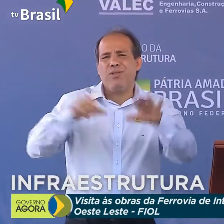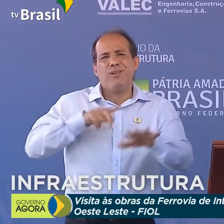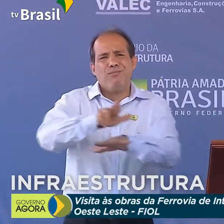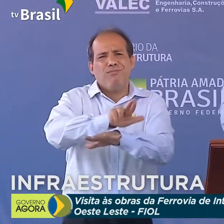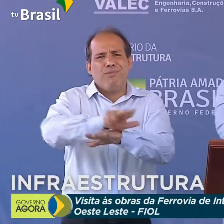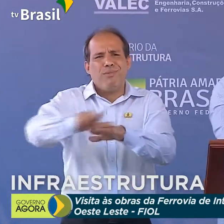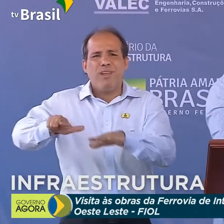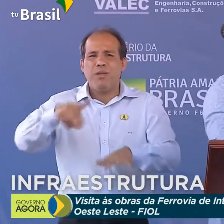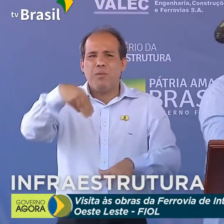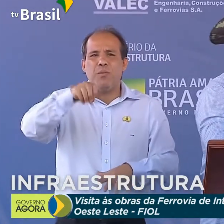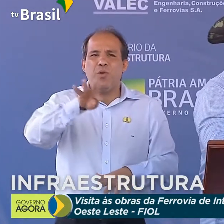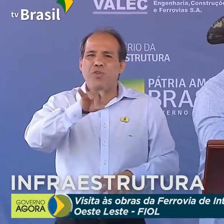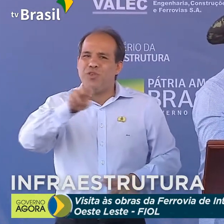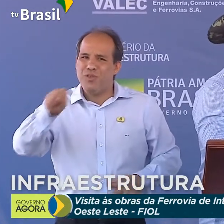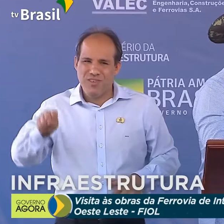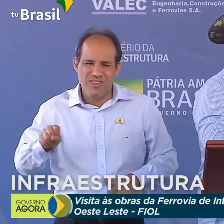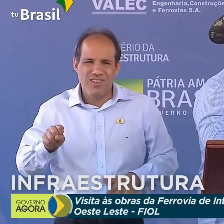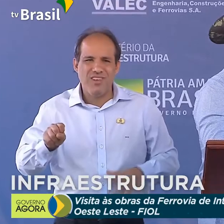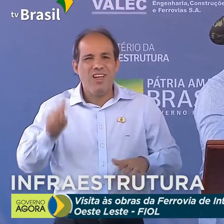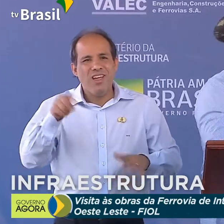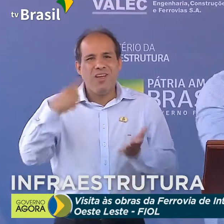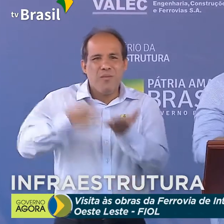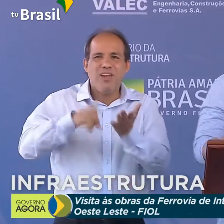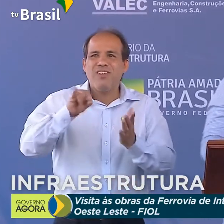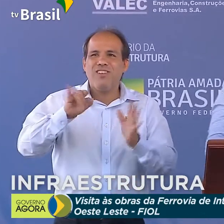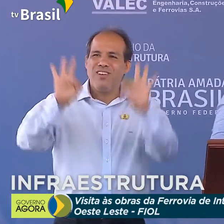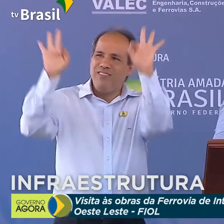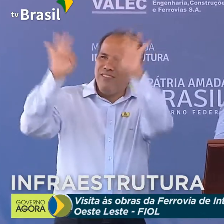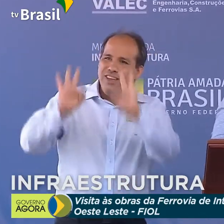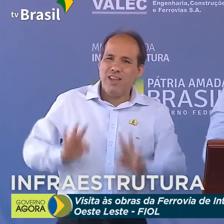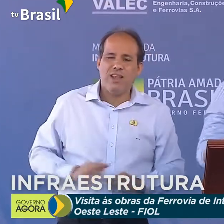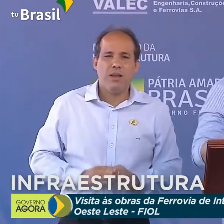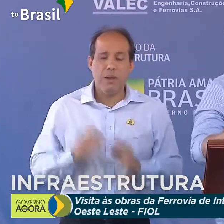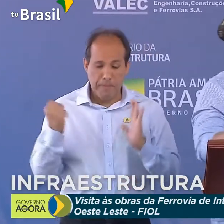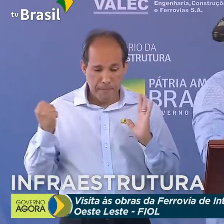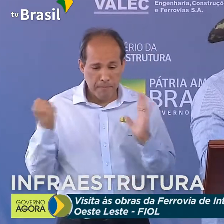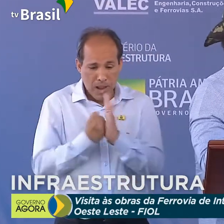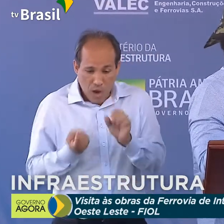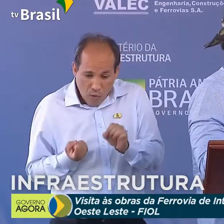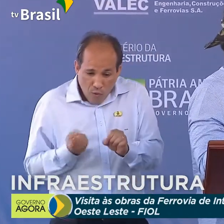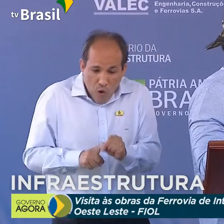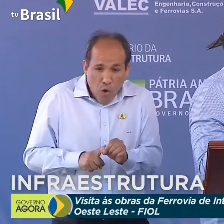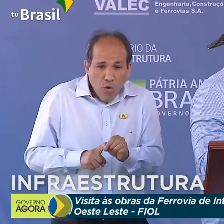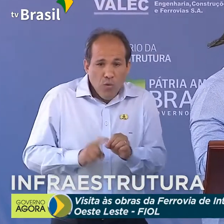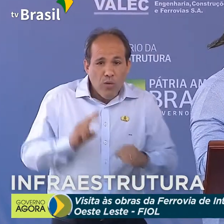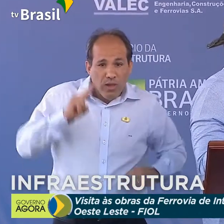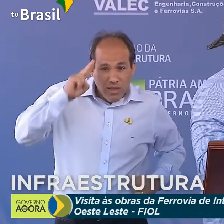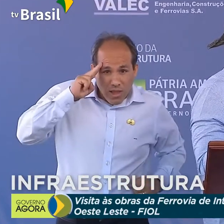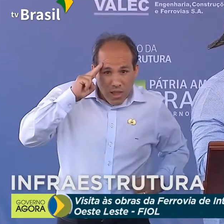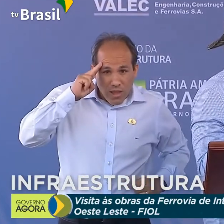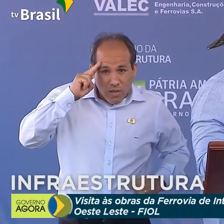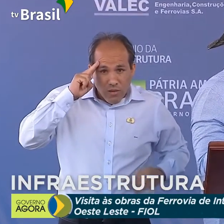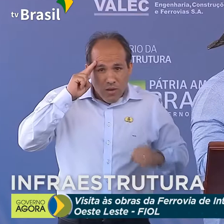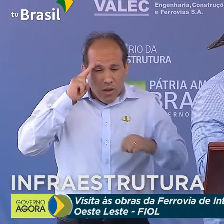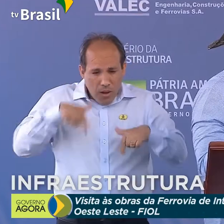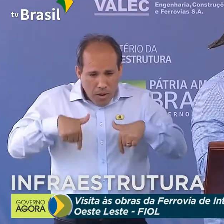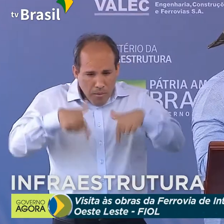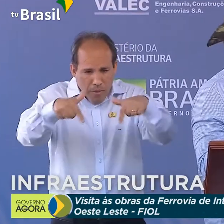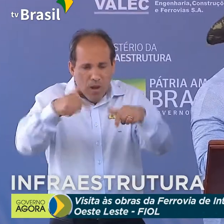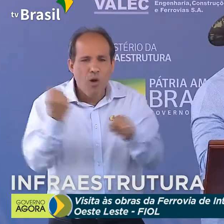vários motivos, é um dia muito feliz. É um dia que marca o retorno do Exército Brasileiro às obras ferroviárias.